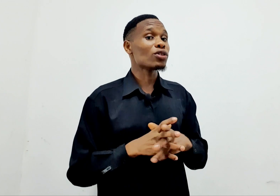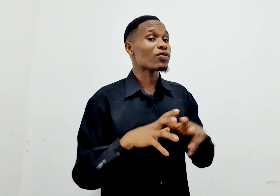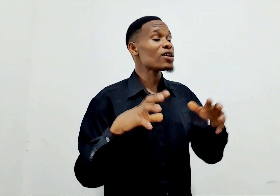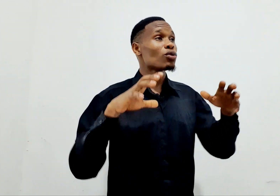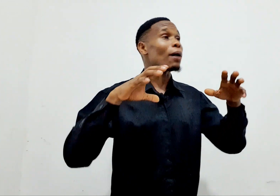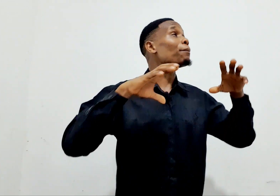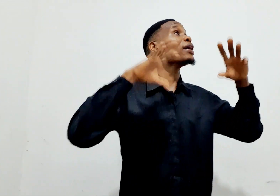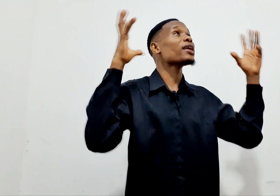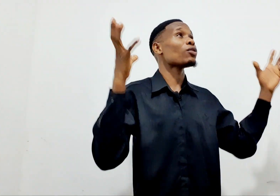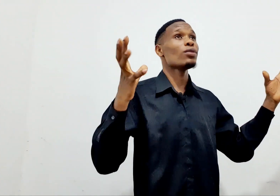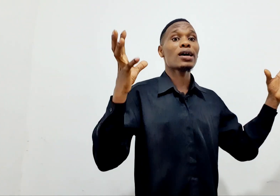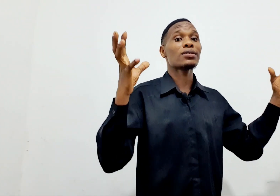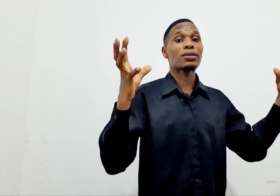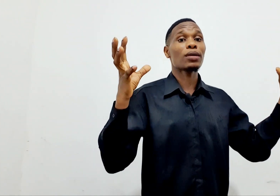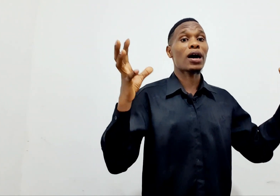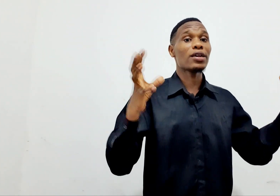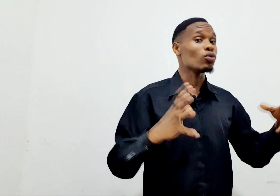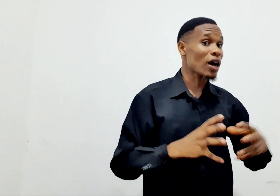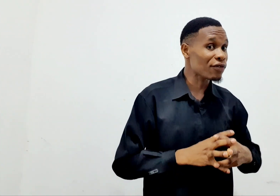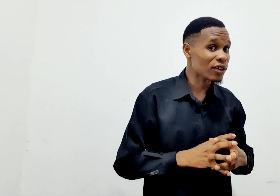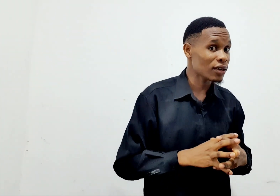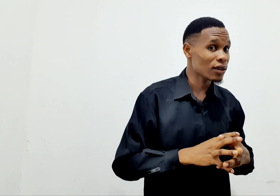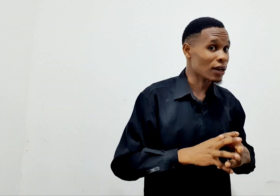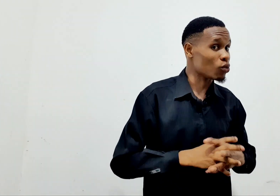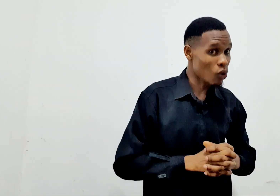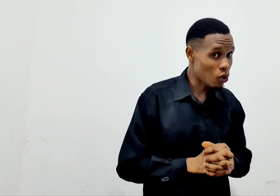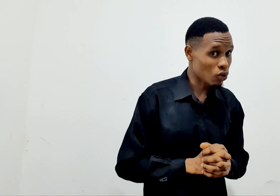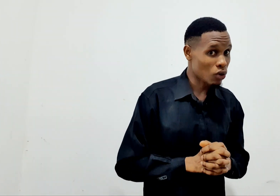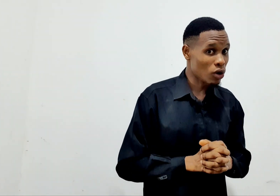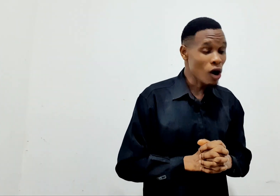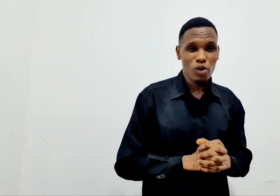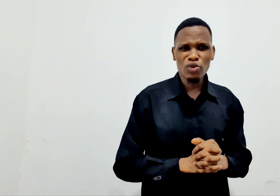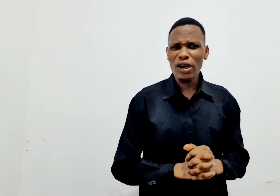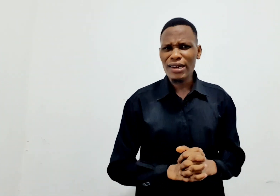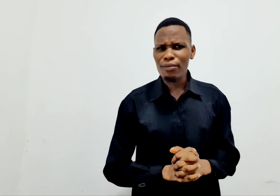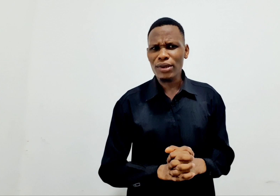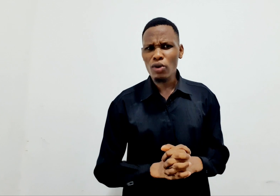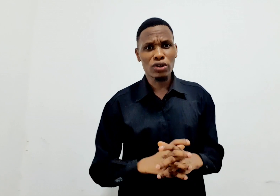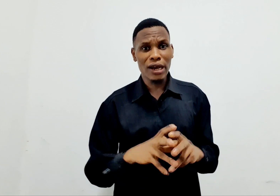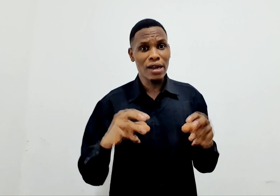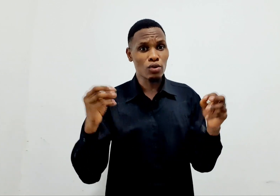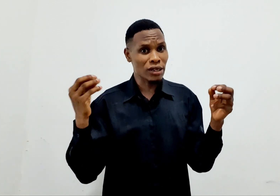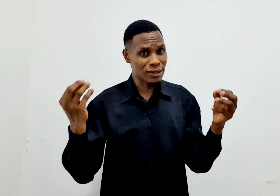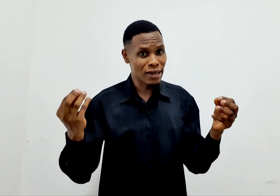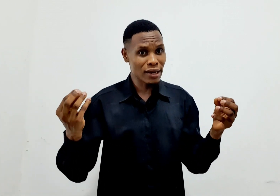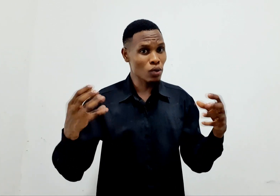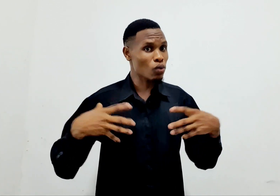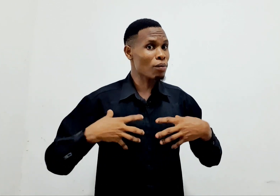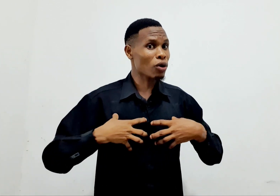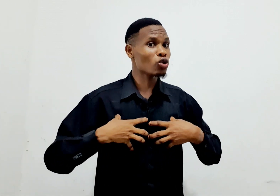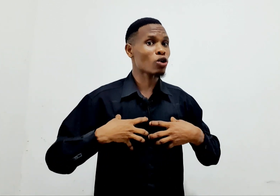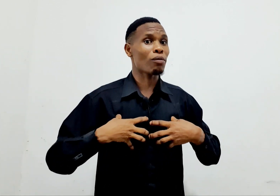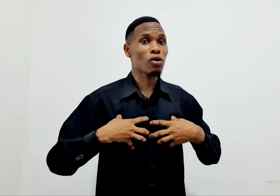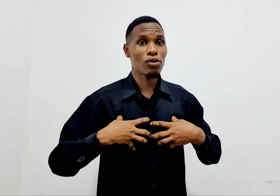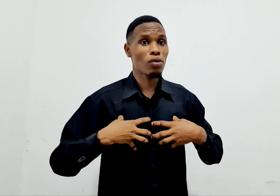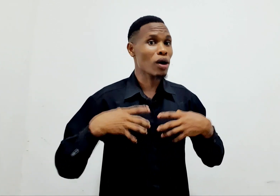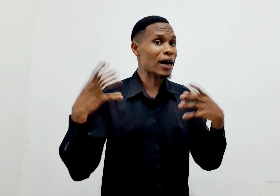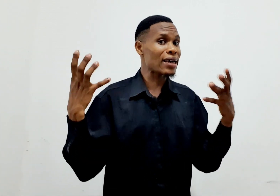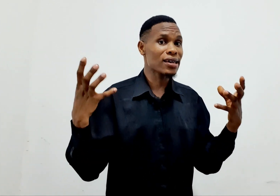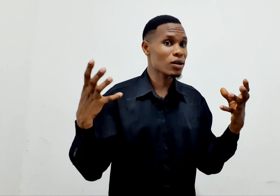ujifanya unapenda dunia nzima. Ni unafiki. Na ni wongo. Huzu kaniambia ukotayari uteseke. Uwe magonjo amoyo. Uangaike.